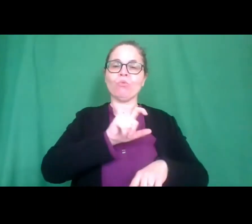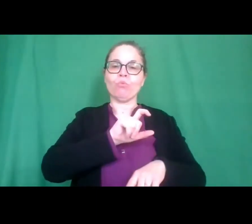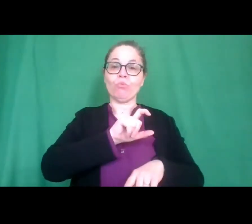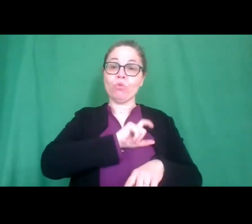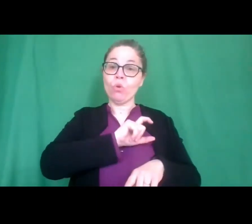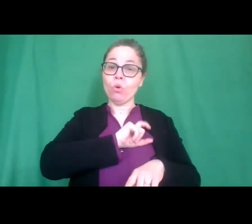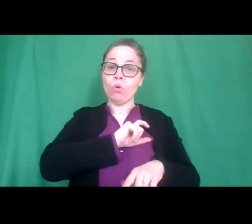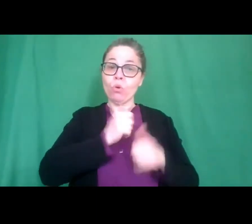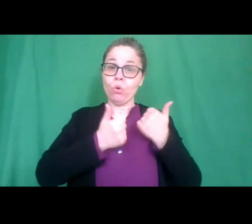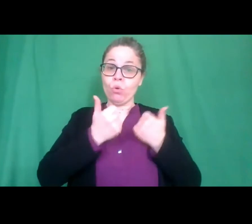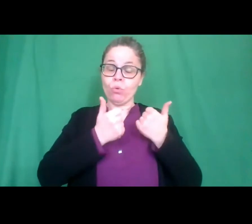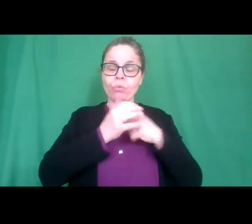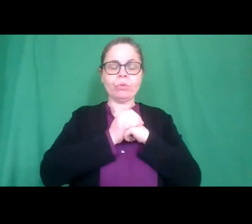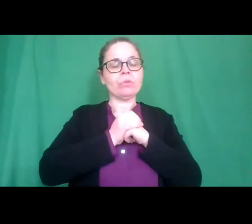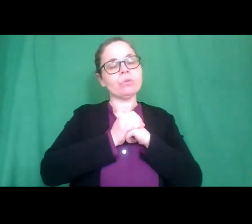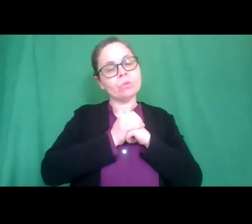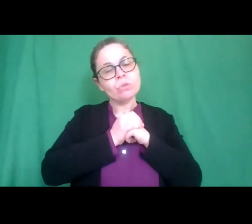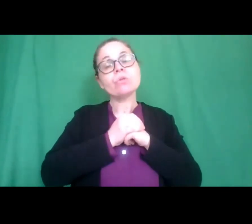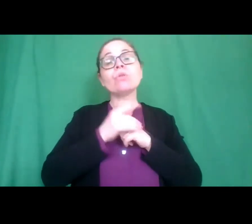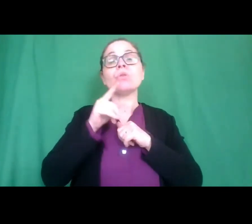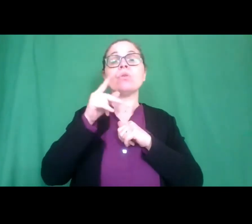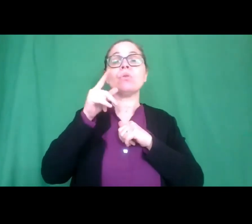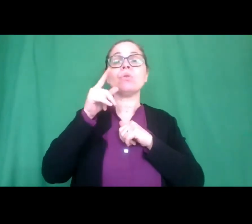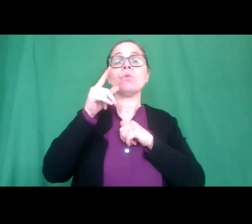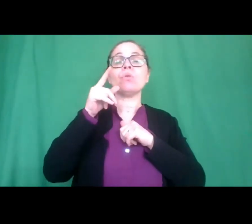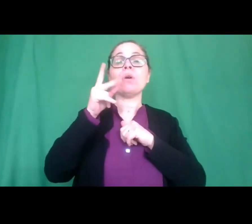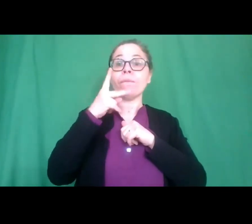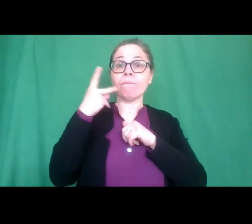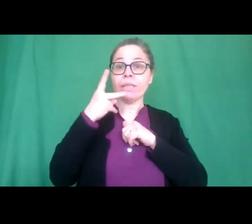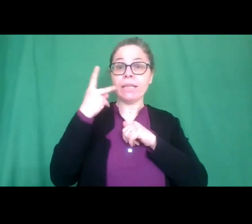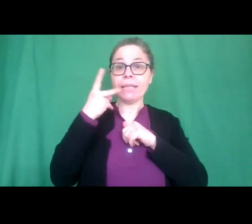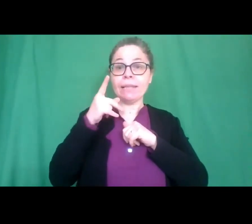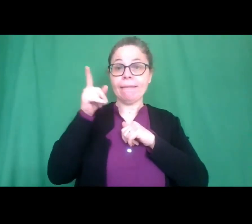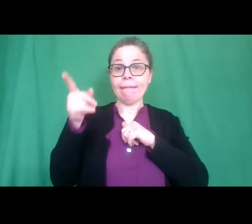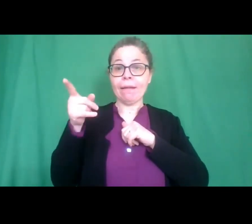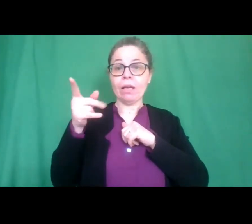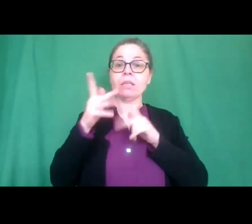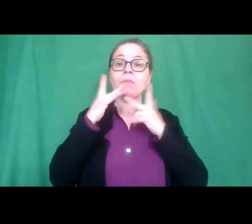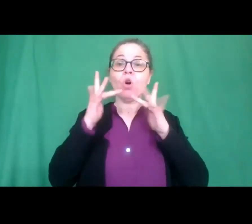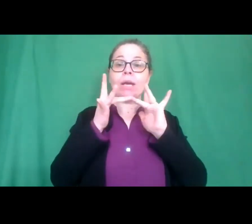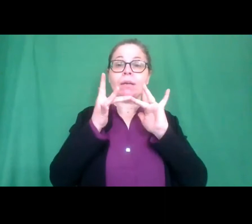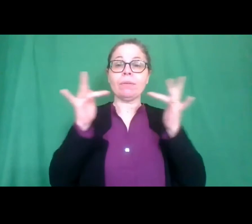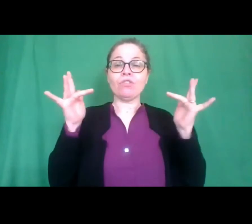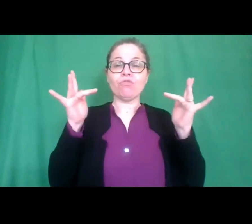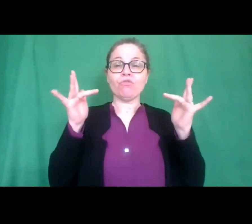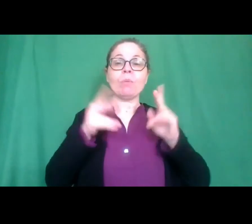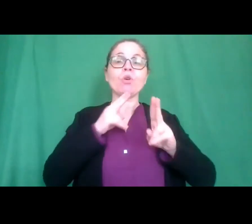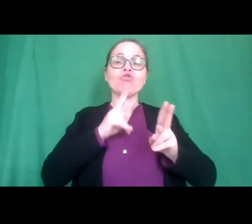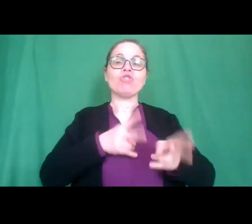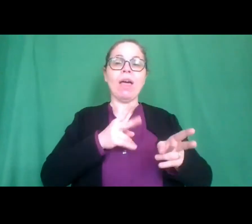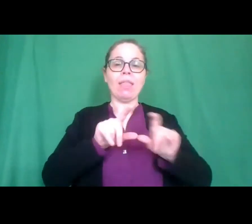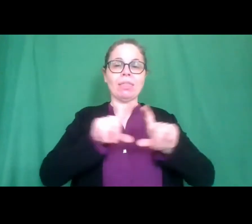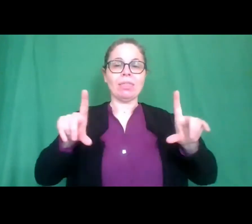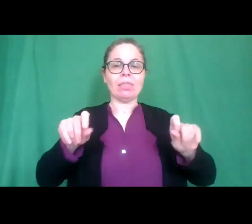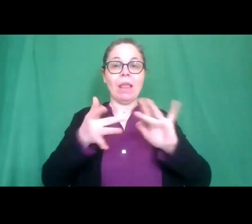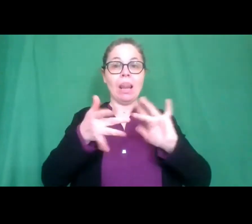del concorso Federica, se vuoi mettere in chat un link dove chi lo desidera magari